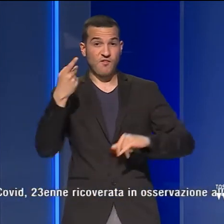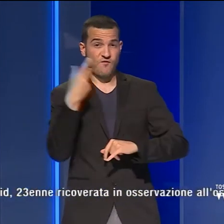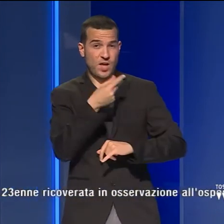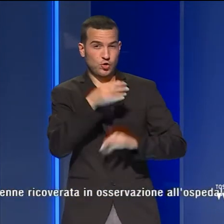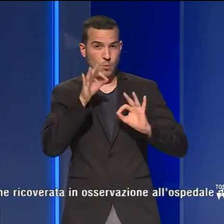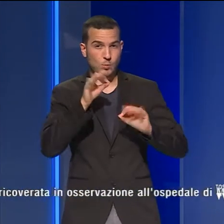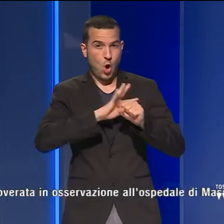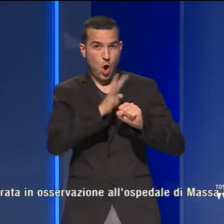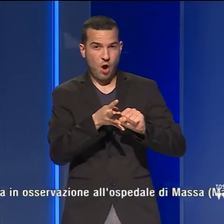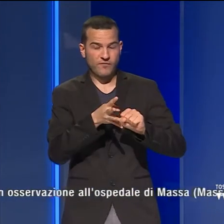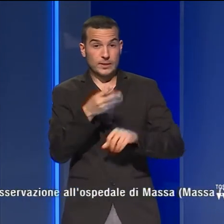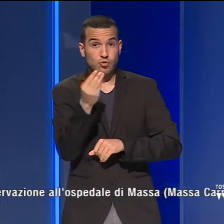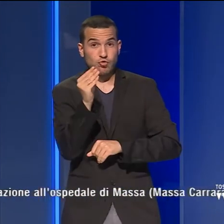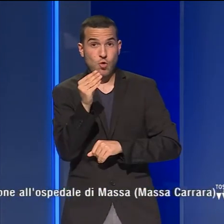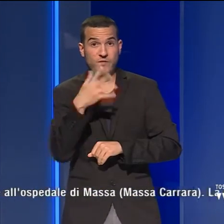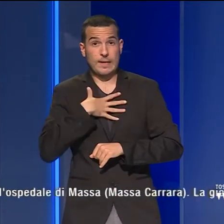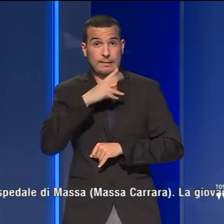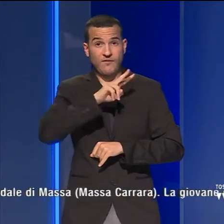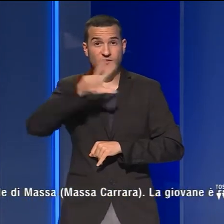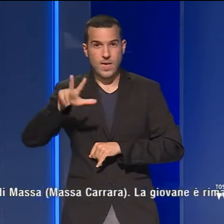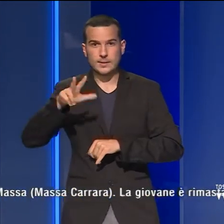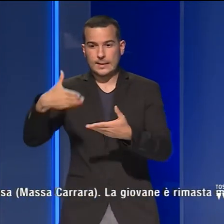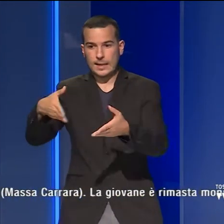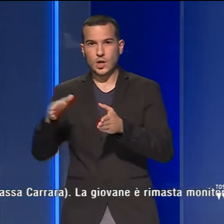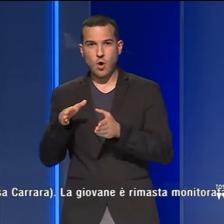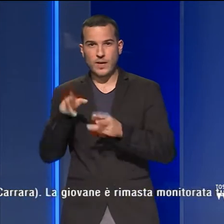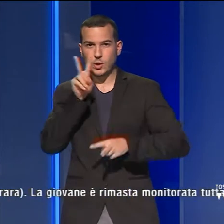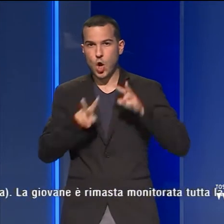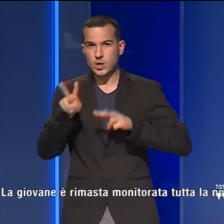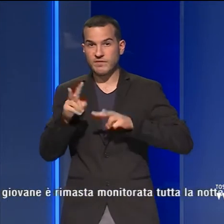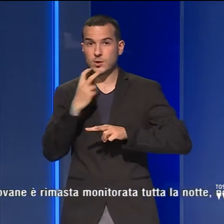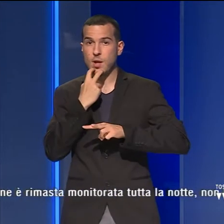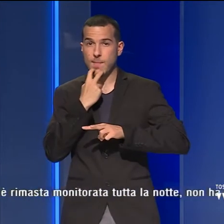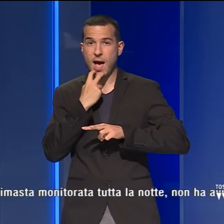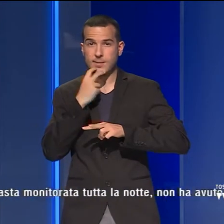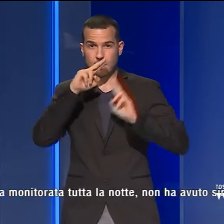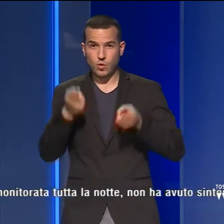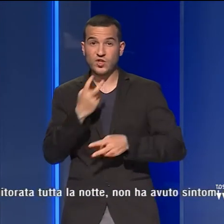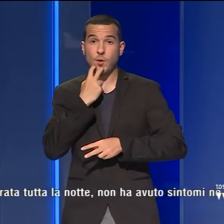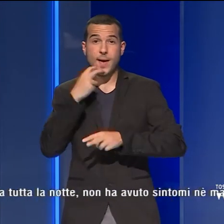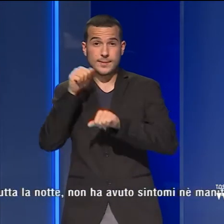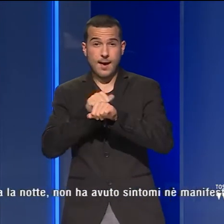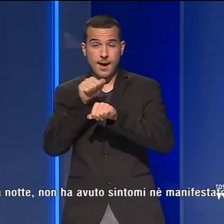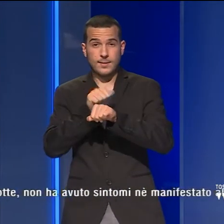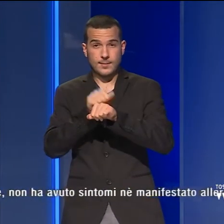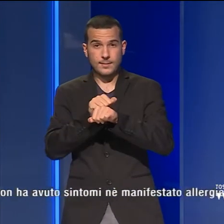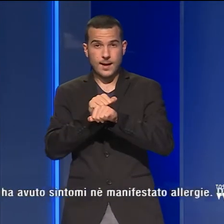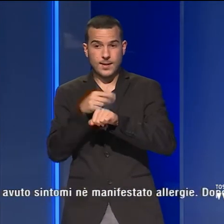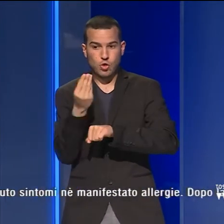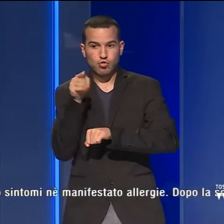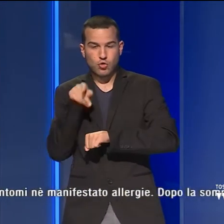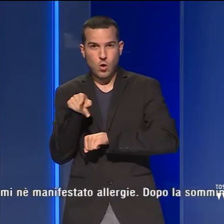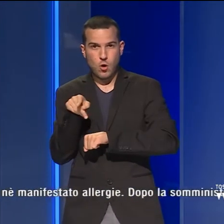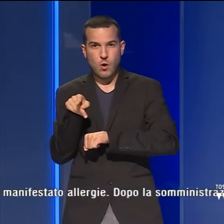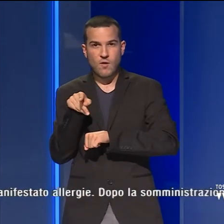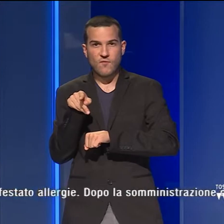23enne è stata ricoverata in osservazione all'ospedale di Massa, provincia di Massa Carrara. La giovane